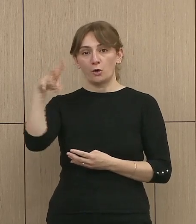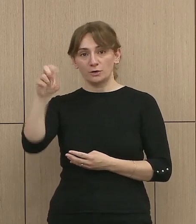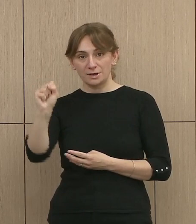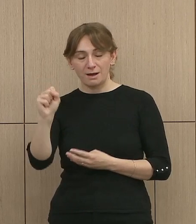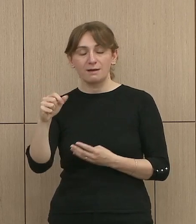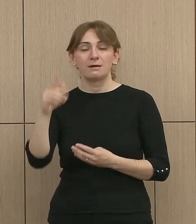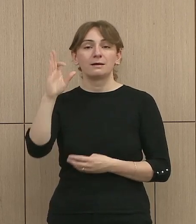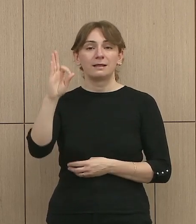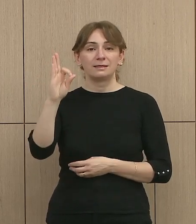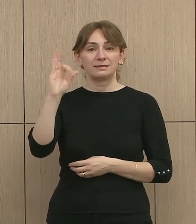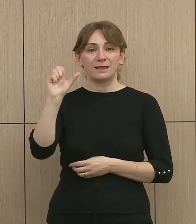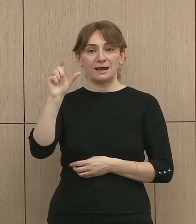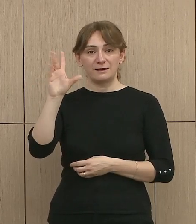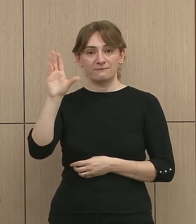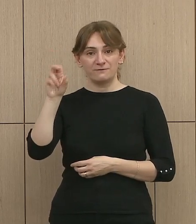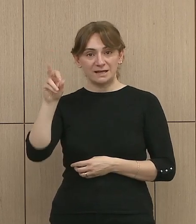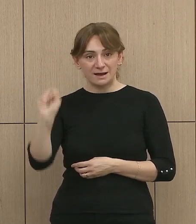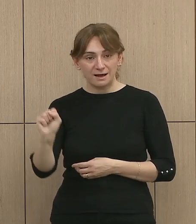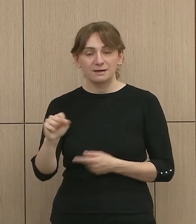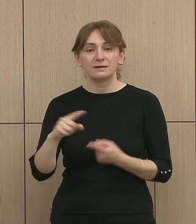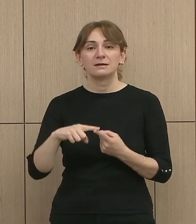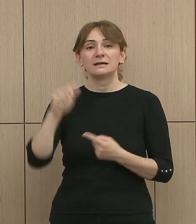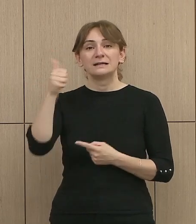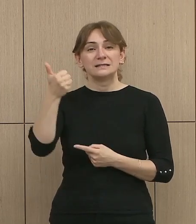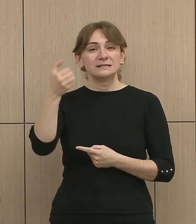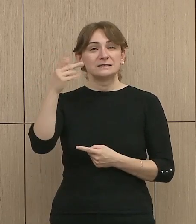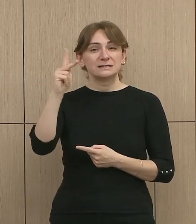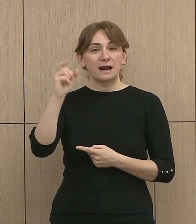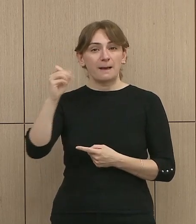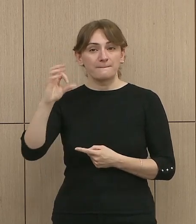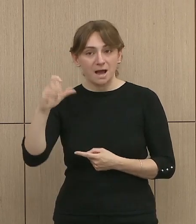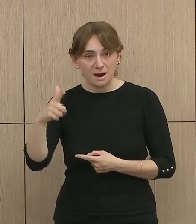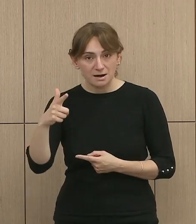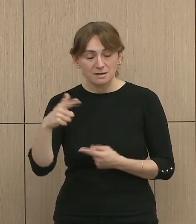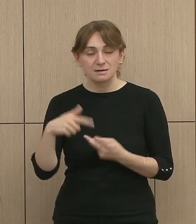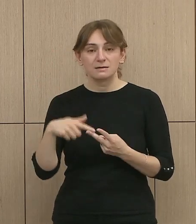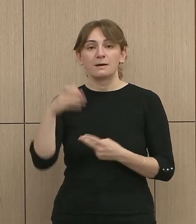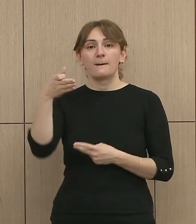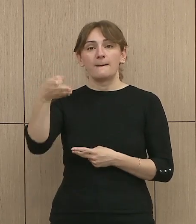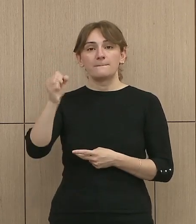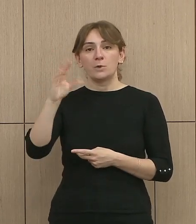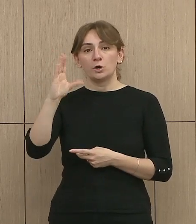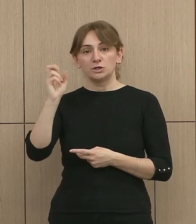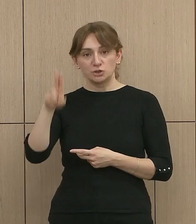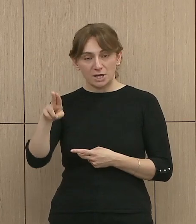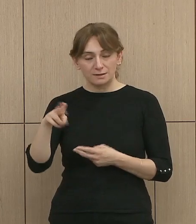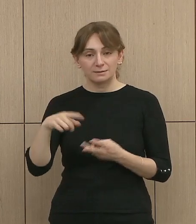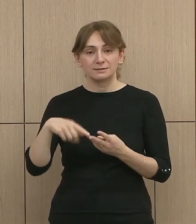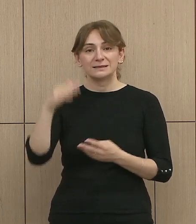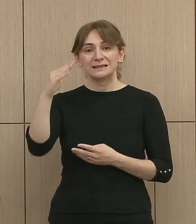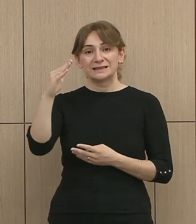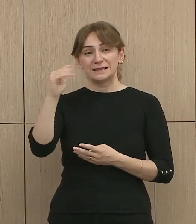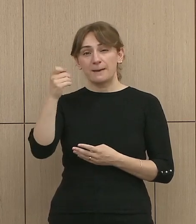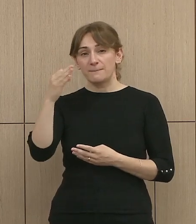Delvin, Skrapar, Poliqan, Pepe Len, Puk,